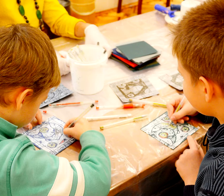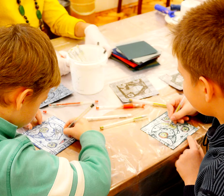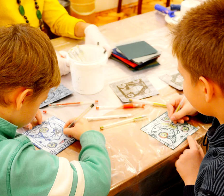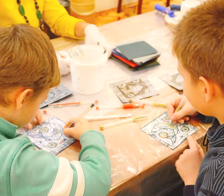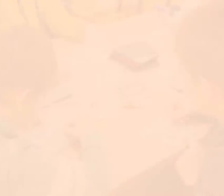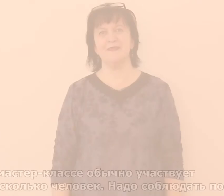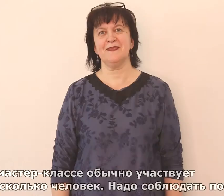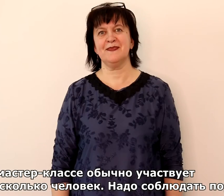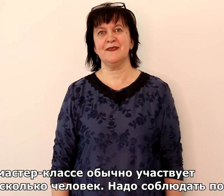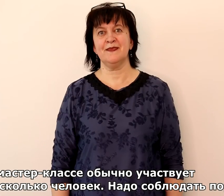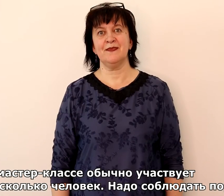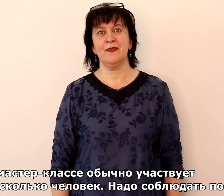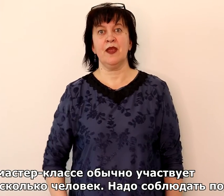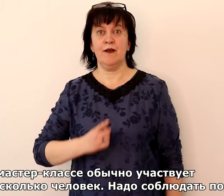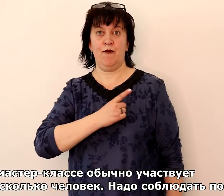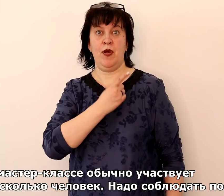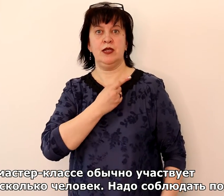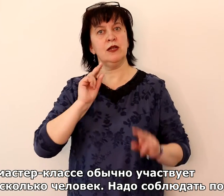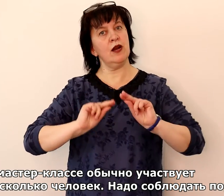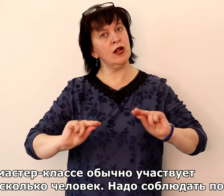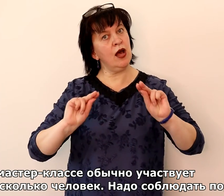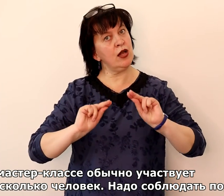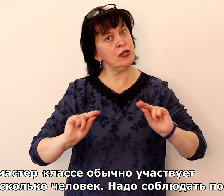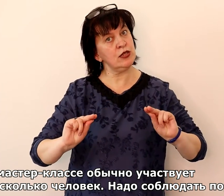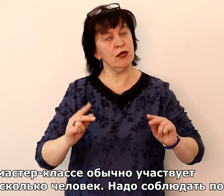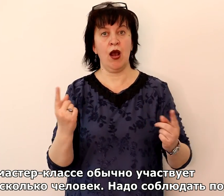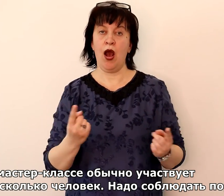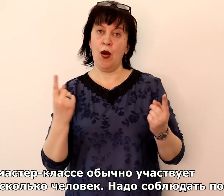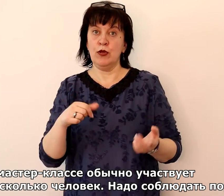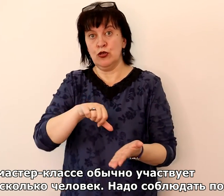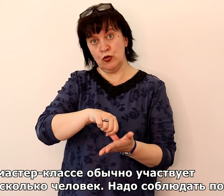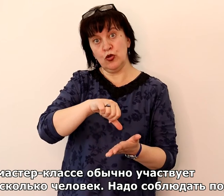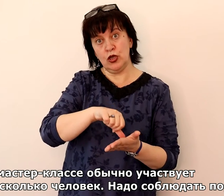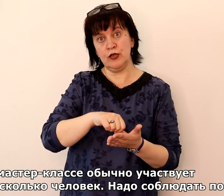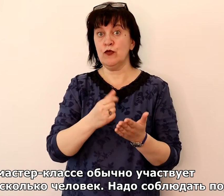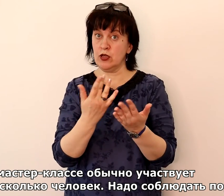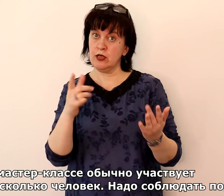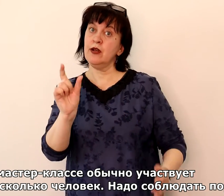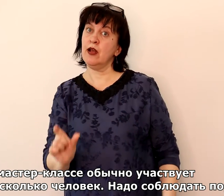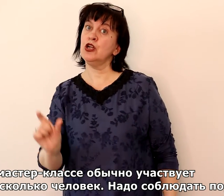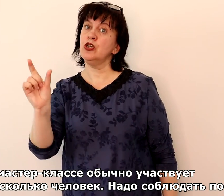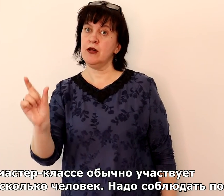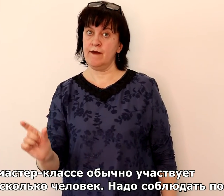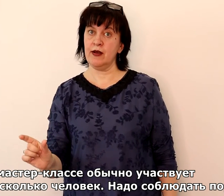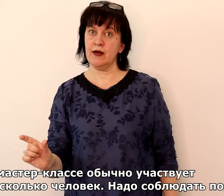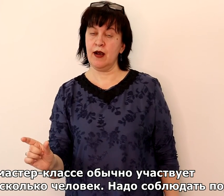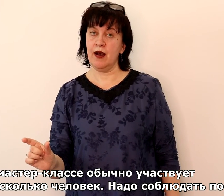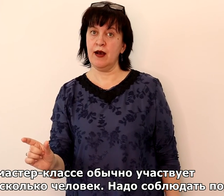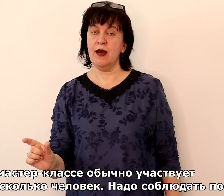В мастер-классе обычно участвуют несколько человек. Надо соблюдать порядок